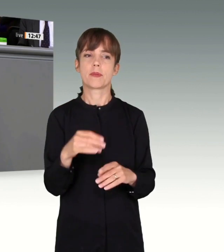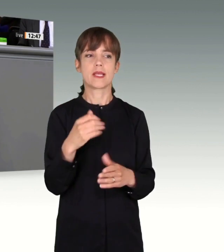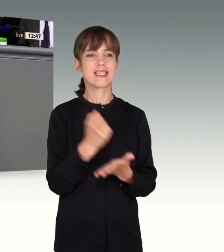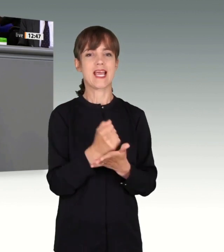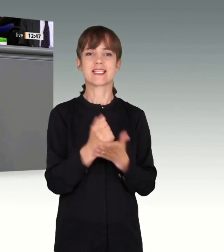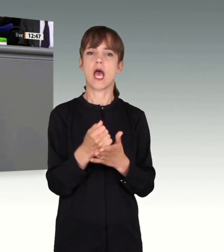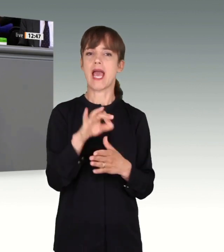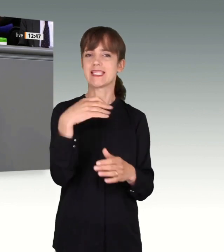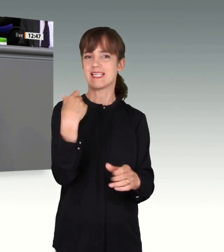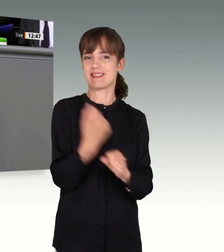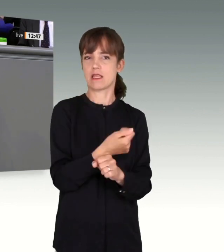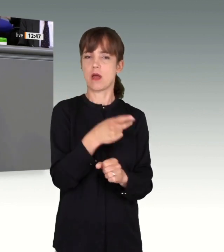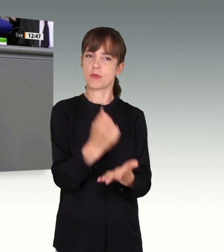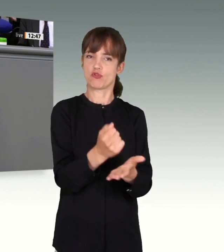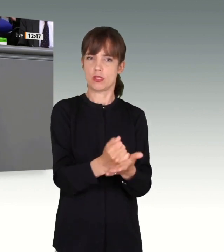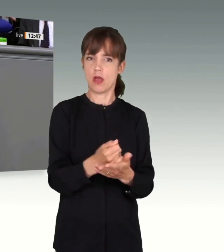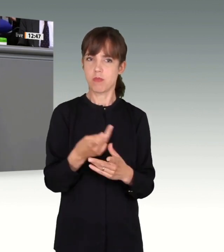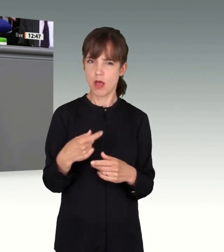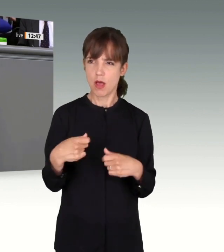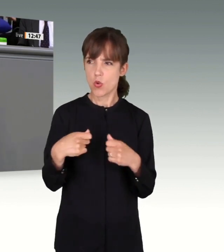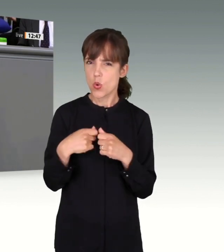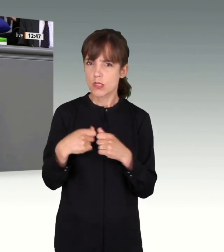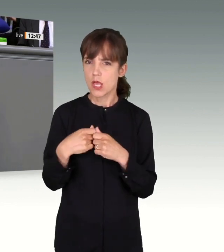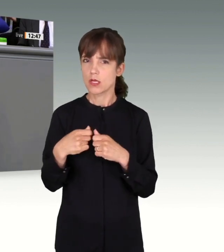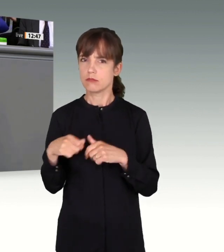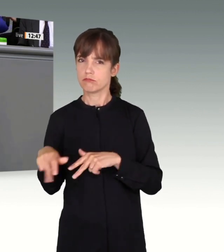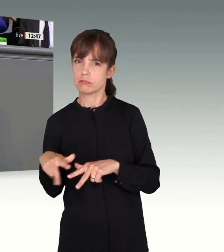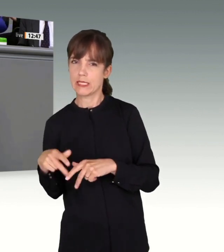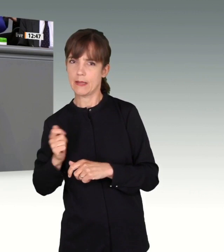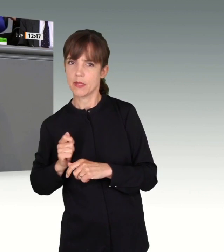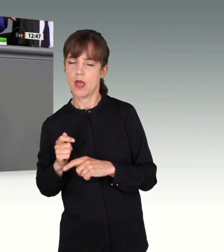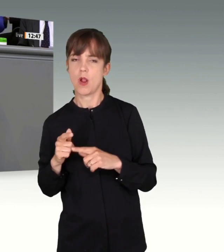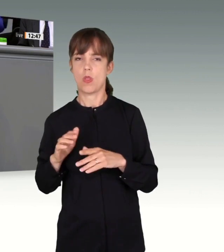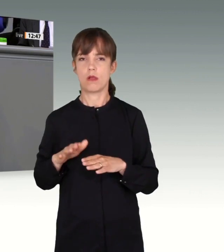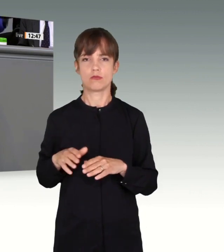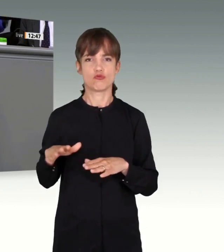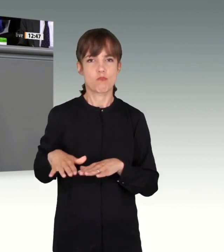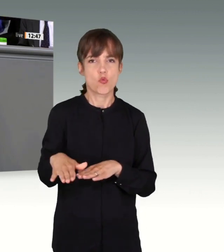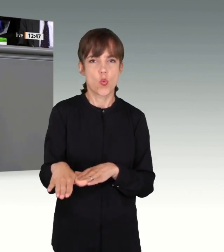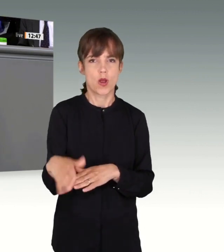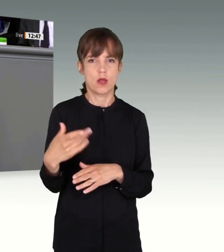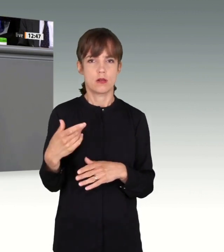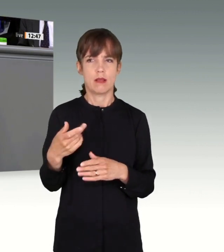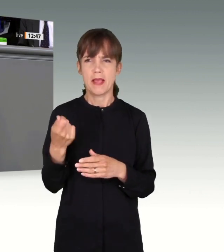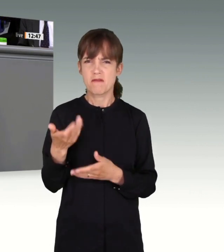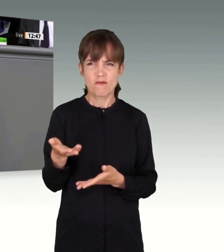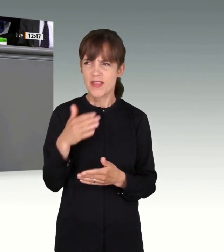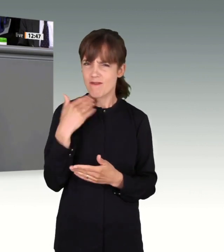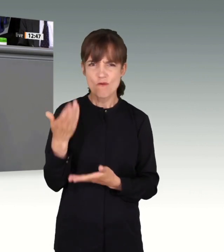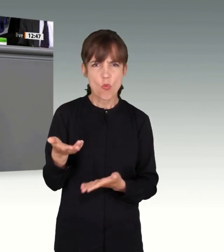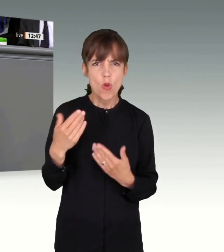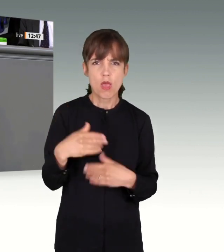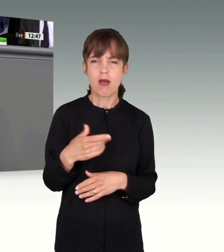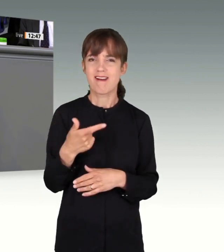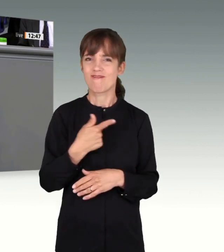DNA-Spuren, Bewegungsdaten, Kontakte zur organisierten Kriminalität oder zu anderen Gefährdern, von wem er das viele Geld, die Drogen und auch die